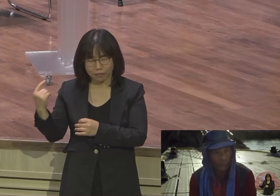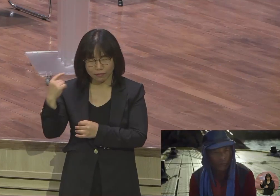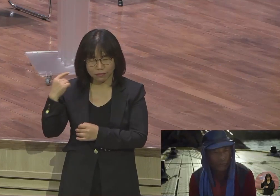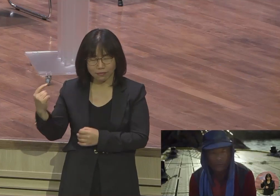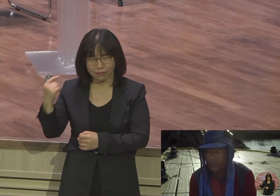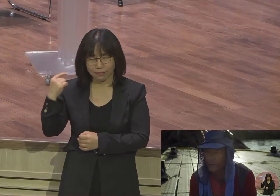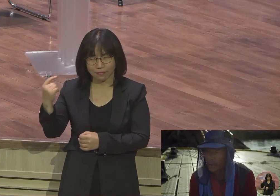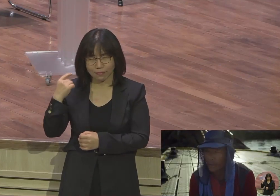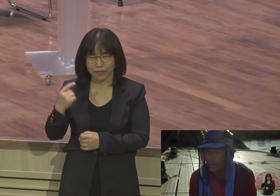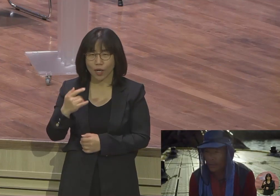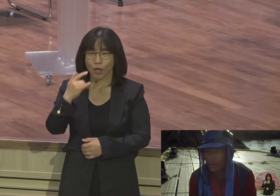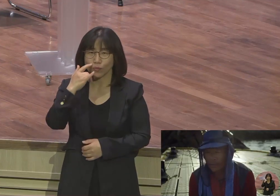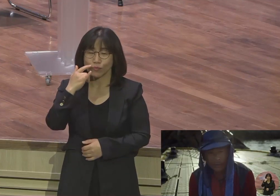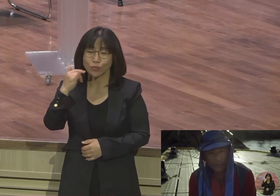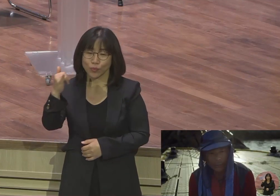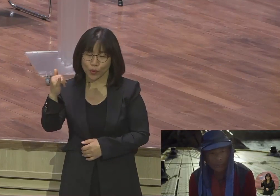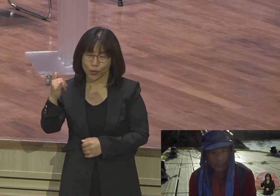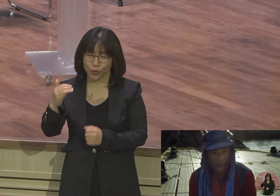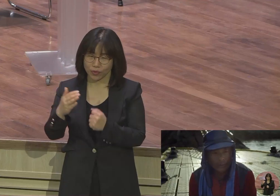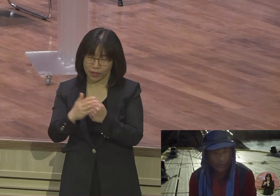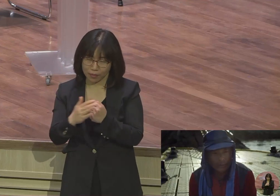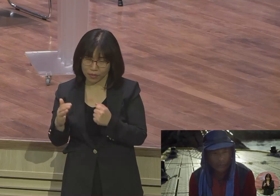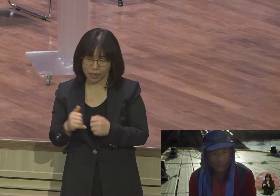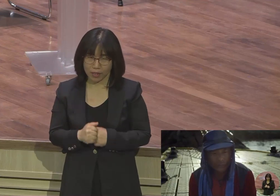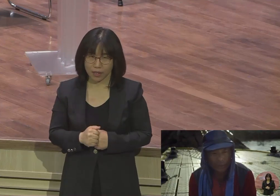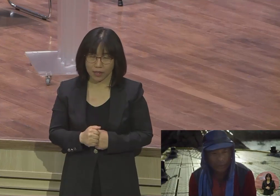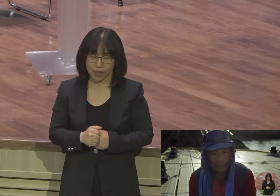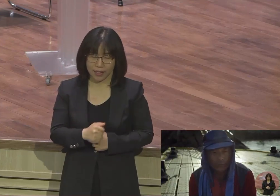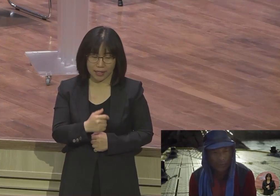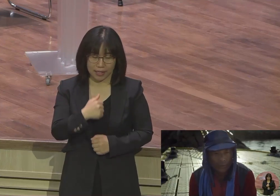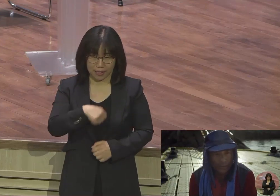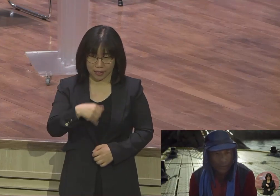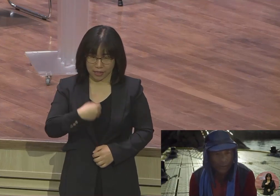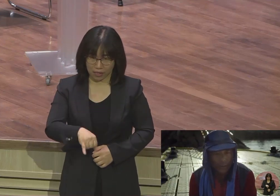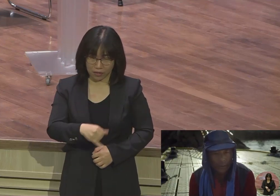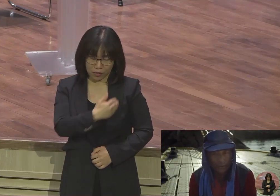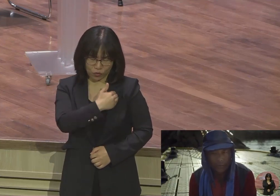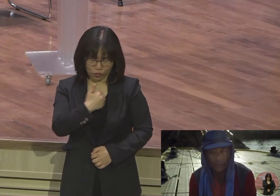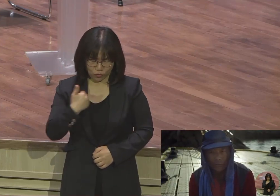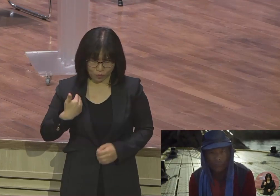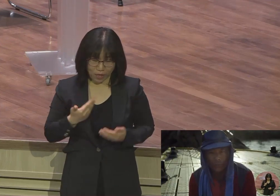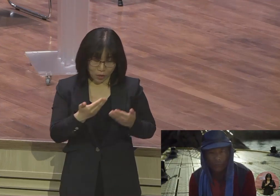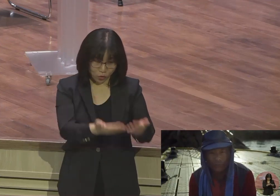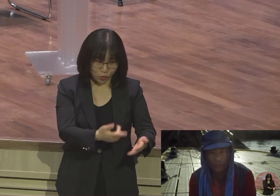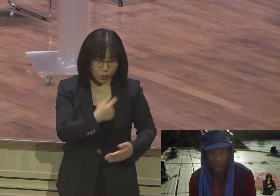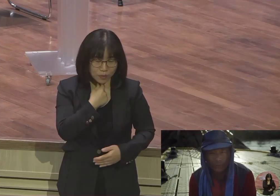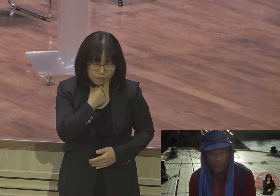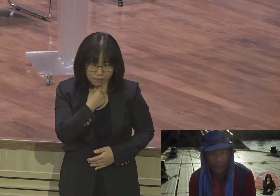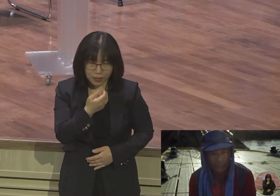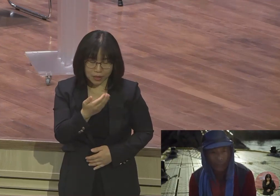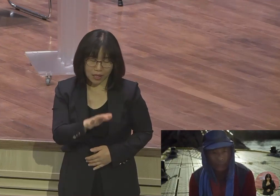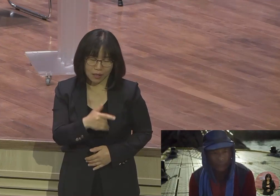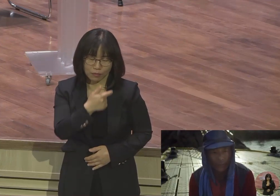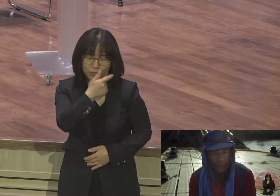도마로서 이렇게 뭔가를 충분하게 해줘야 되는데 그런 것도 못해줘고 그래서 참 마음이 아픈다.